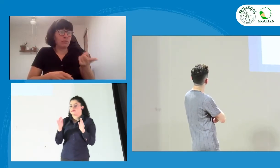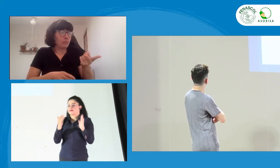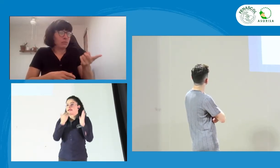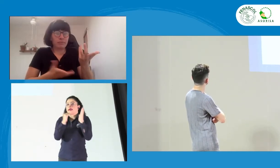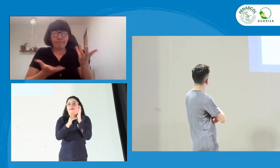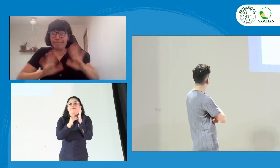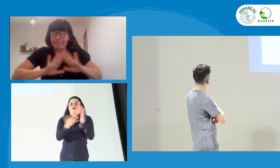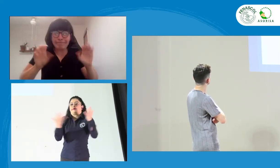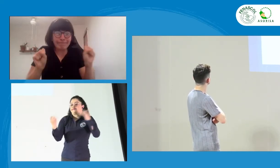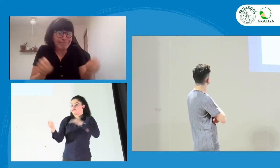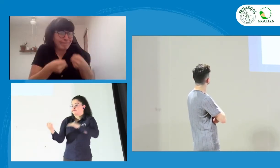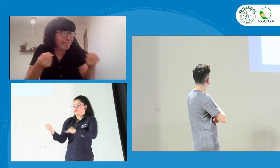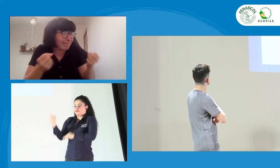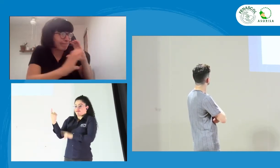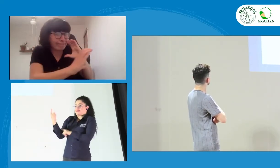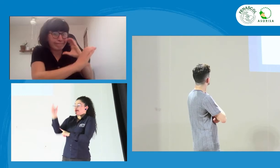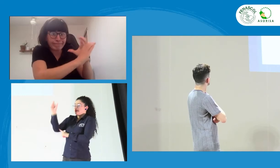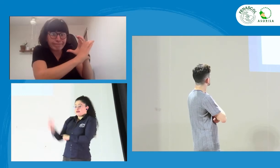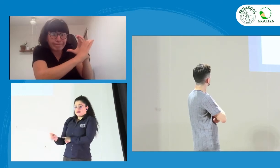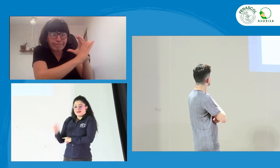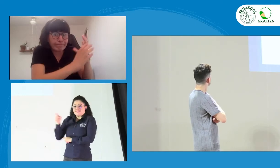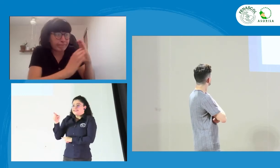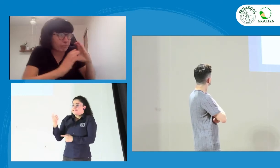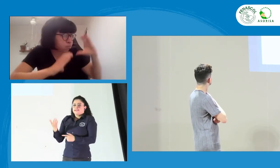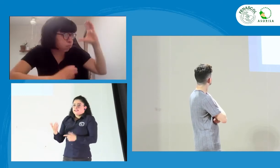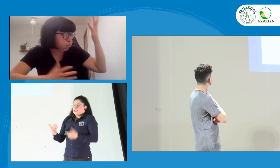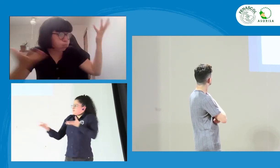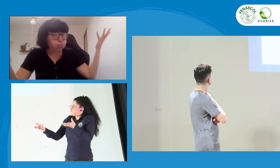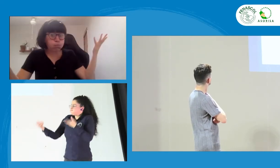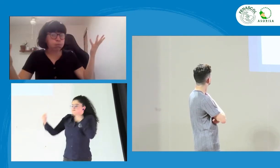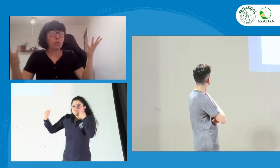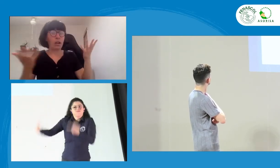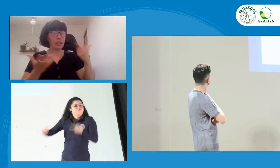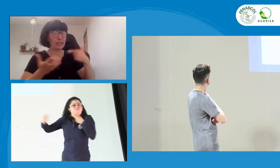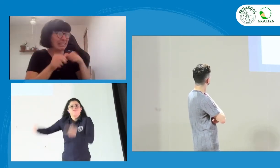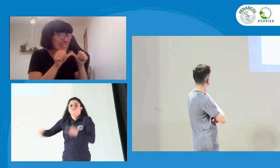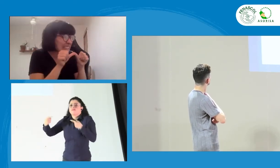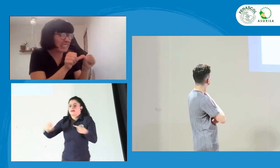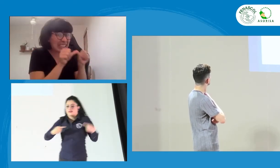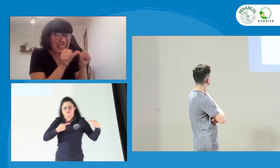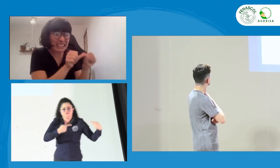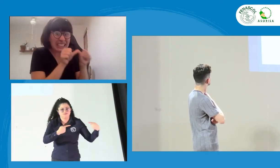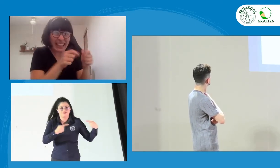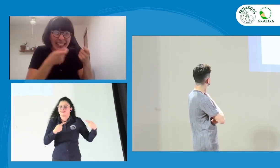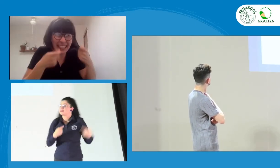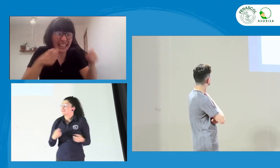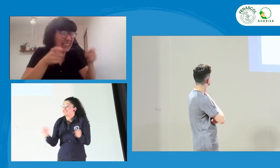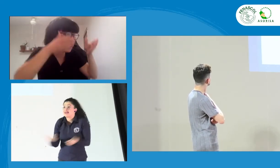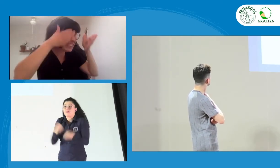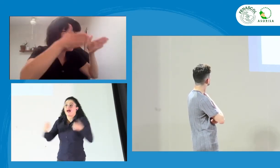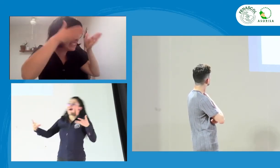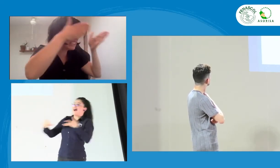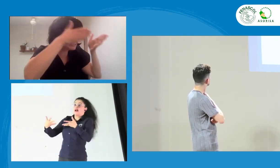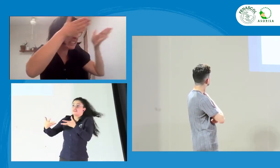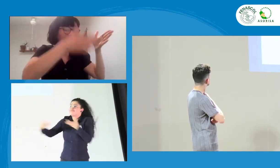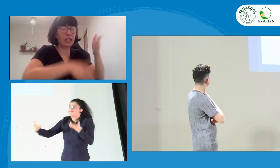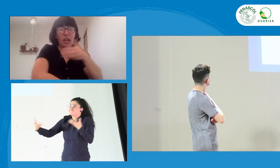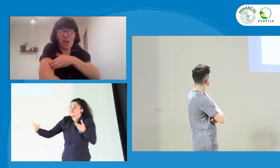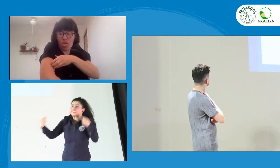Y si vienen situaciones que de pronto, efectivamente, es imposible comunicarse y que ustedes